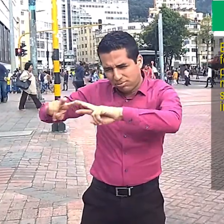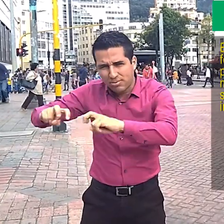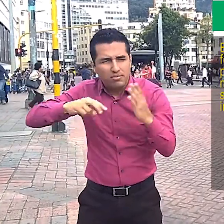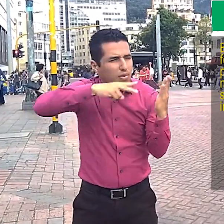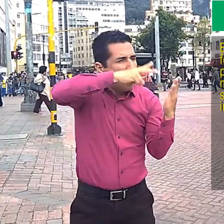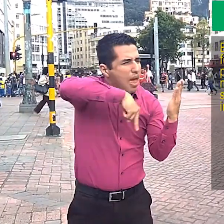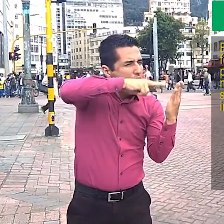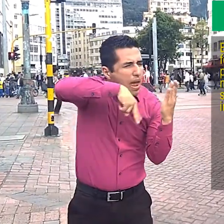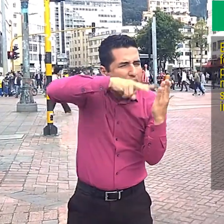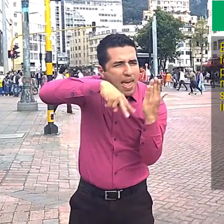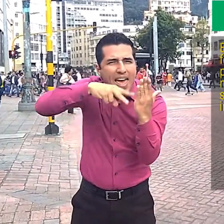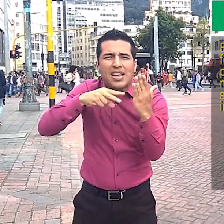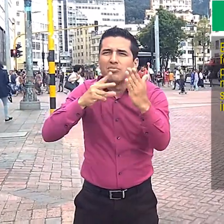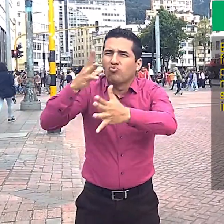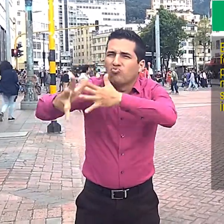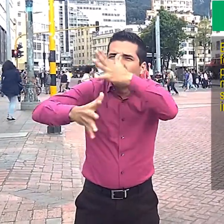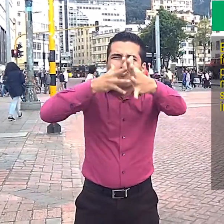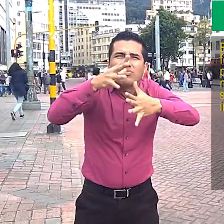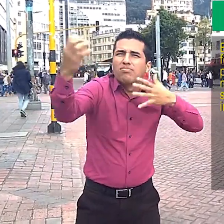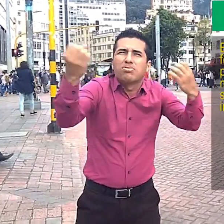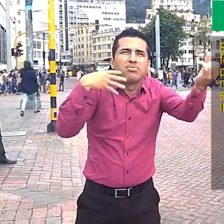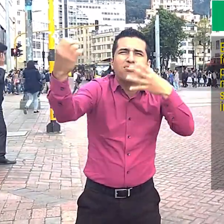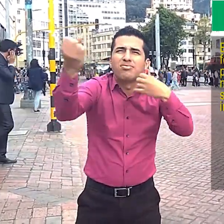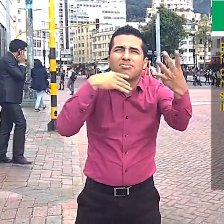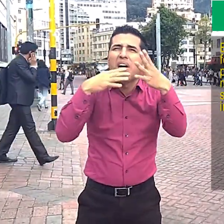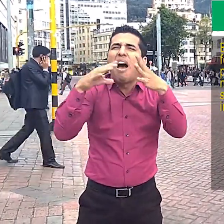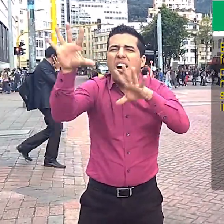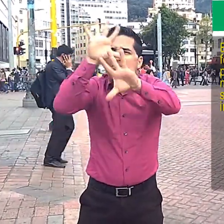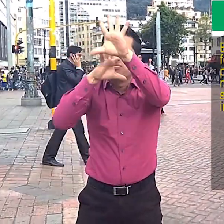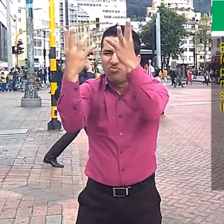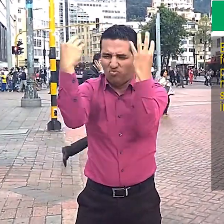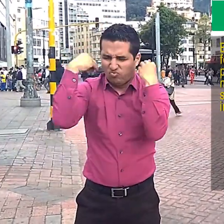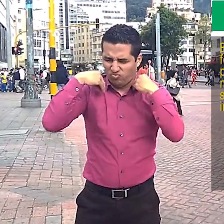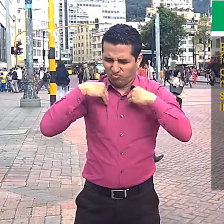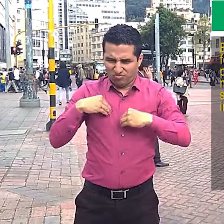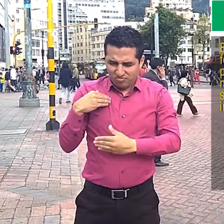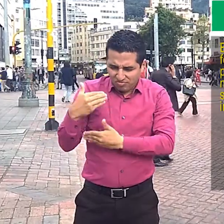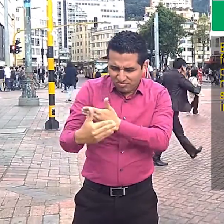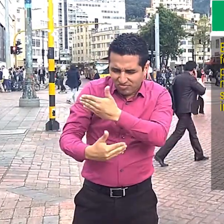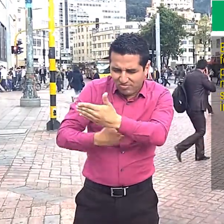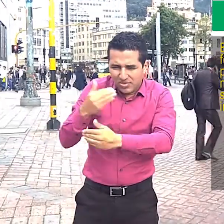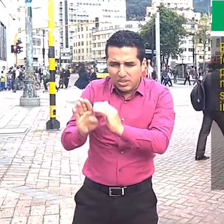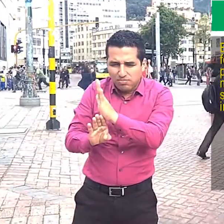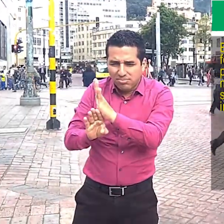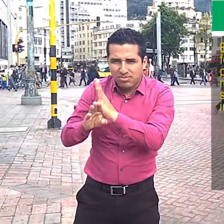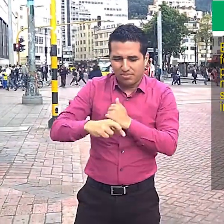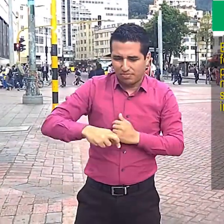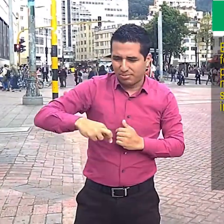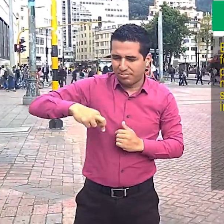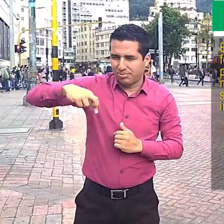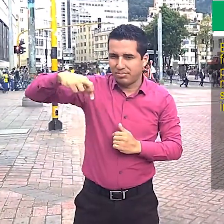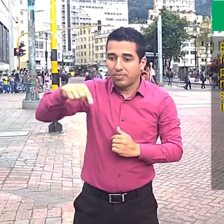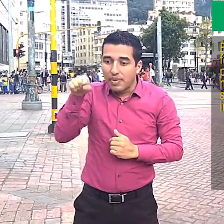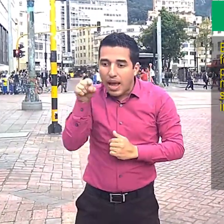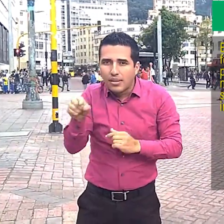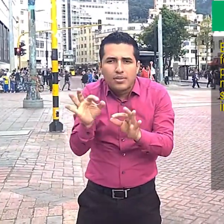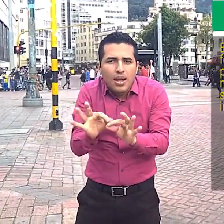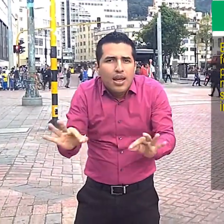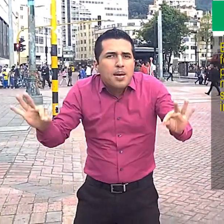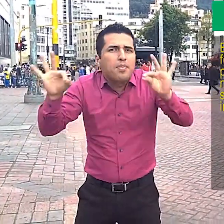profesional es clave para obtener, mantener un trabajo y percibir un salario que permite tener una vida